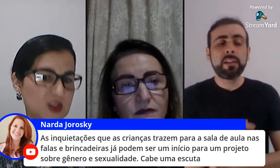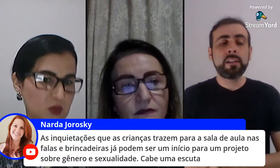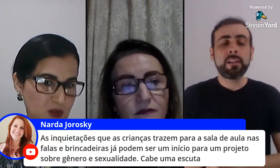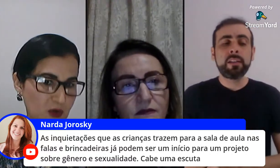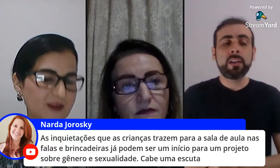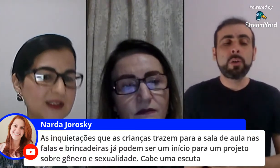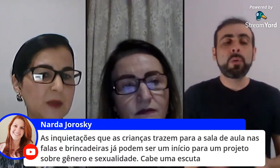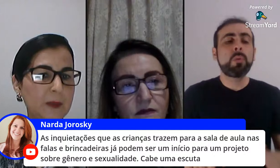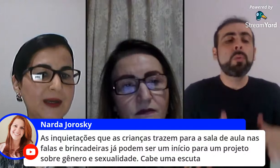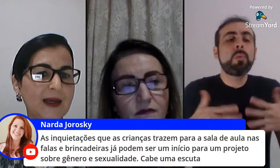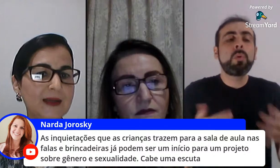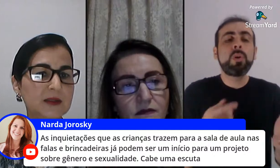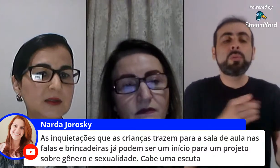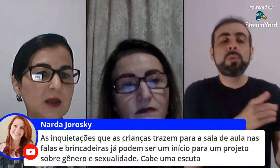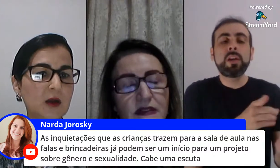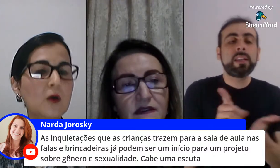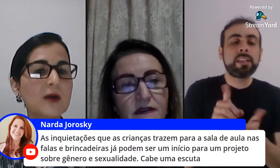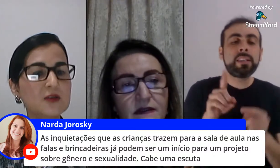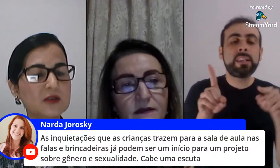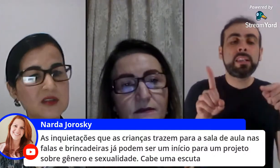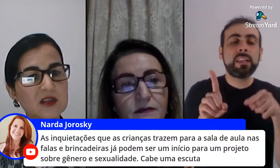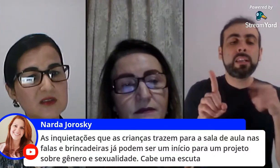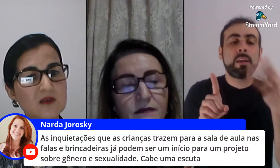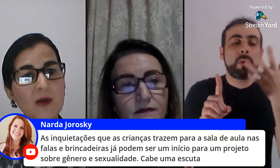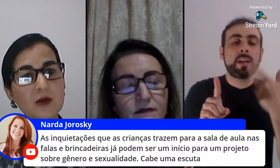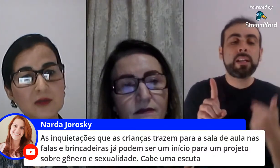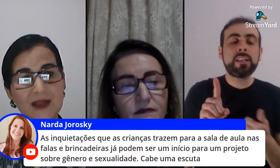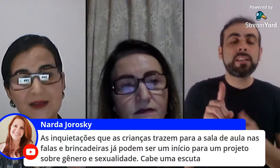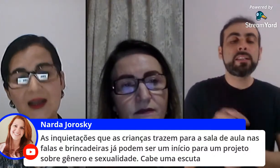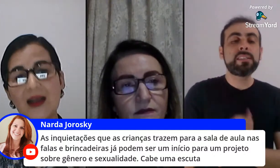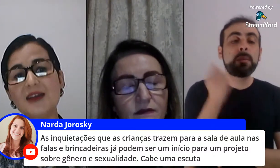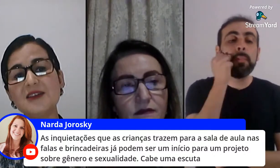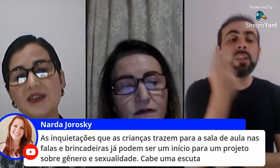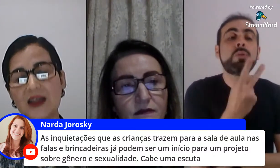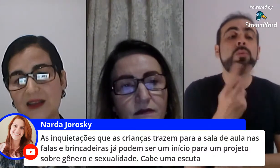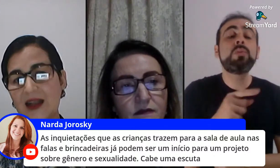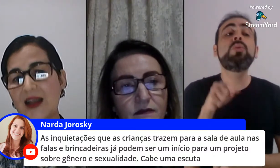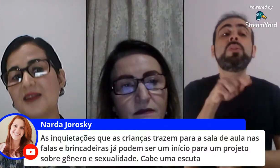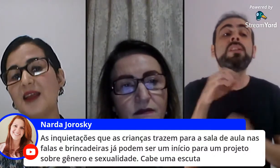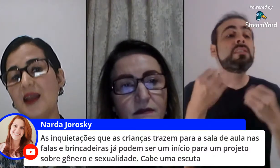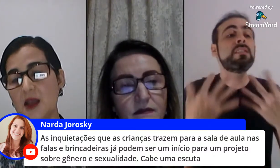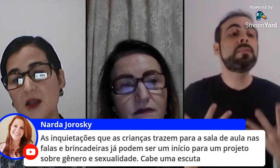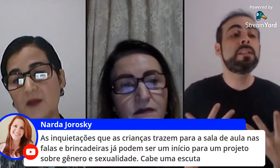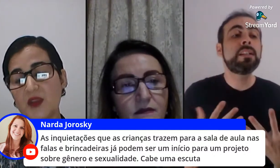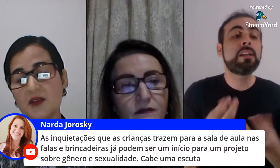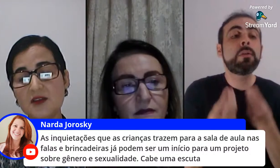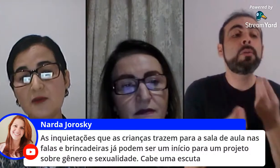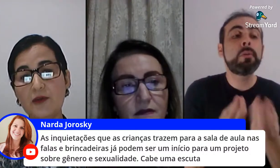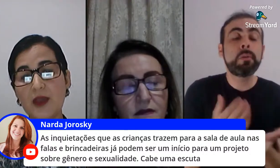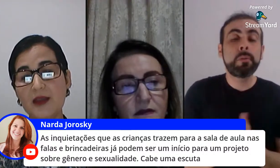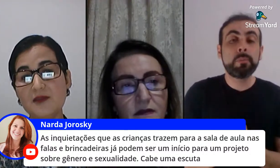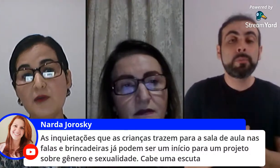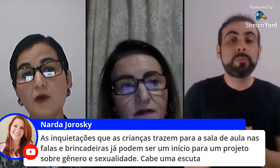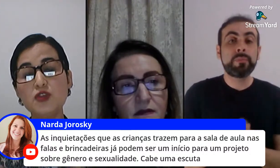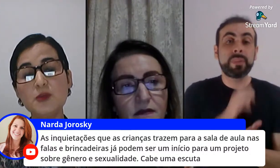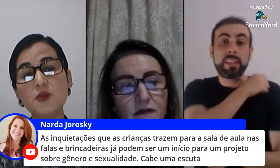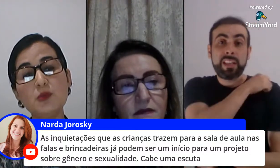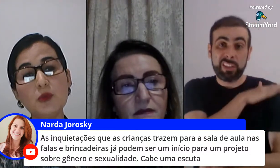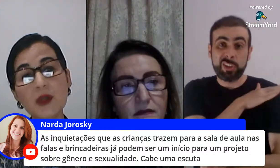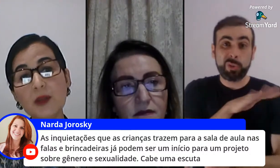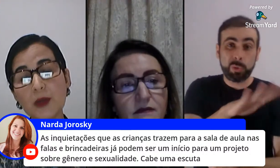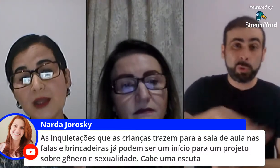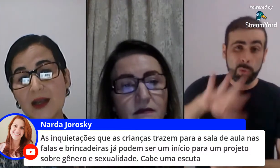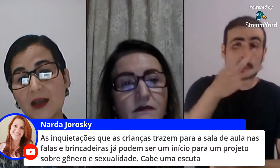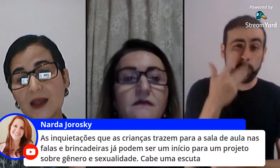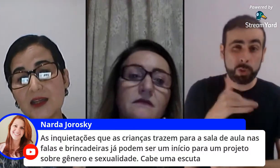duas mães a sua escola vai estar preparada ou as outras crianças vão maltratar destratar até desenvolver algum